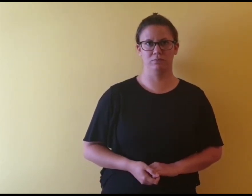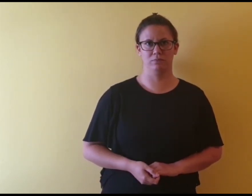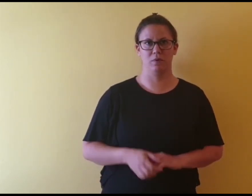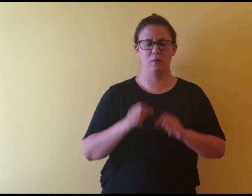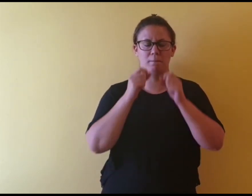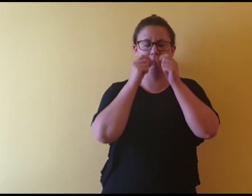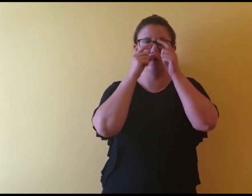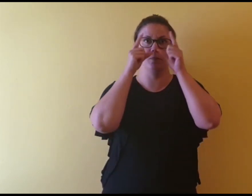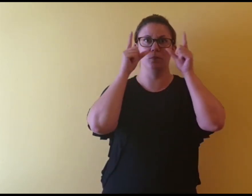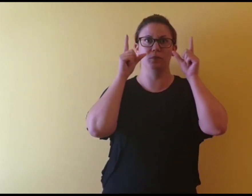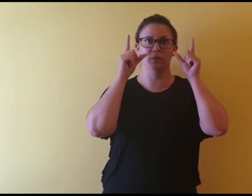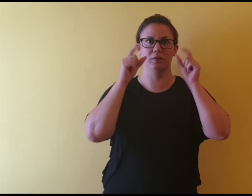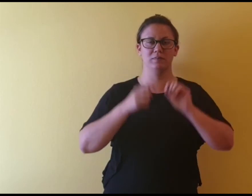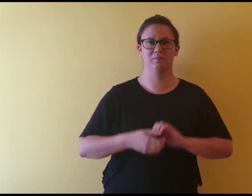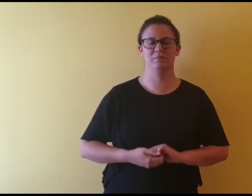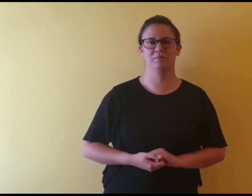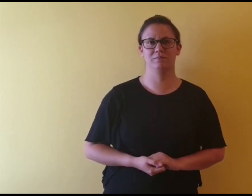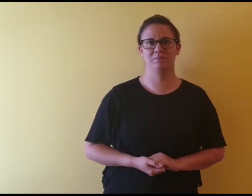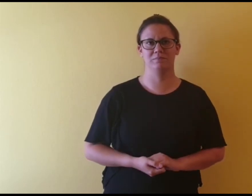Probuditi. Mrak.